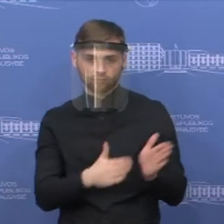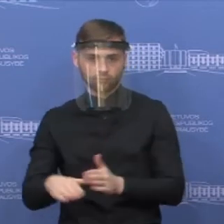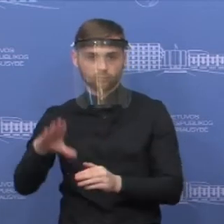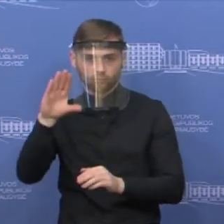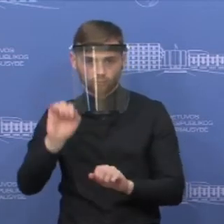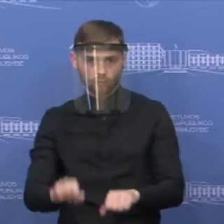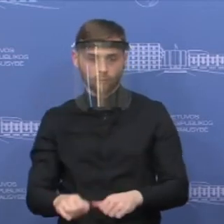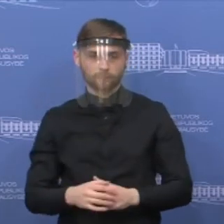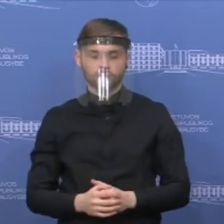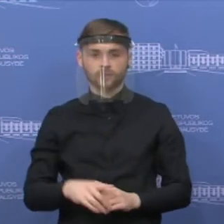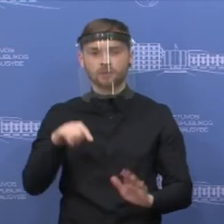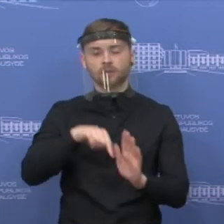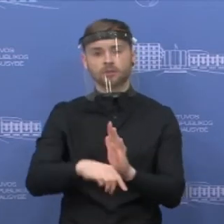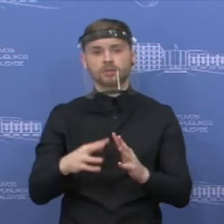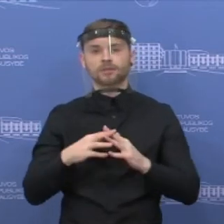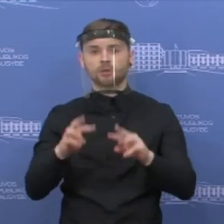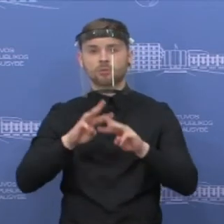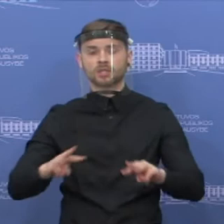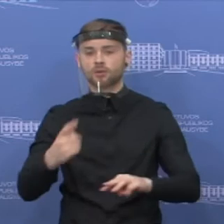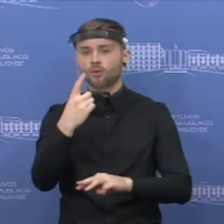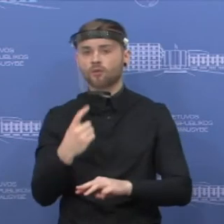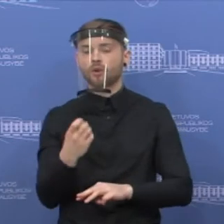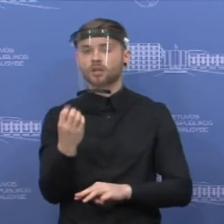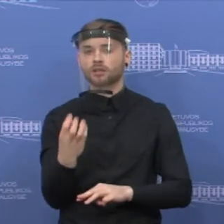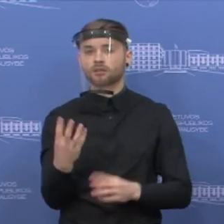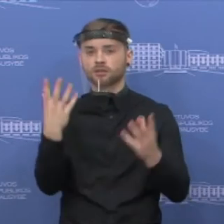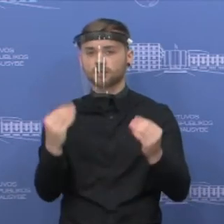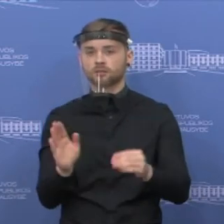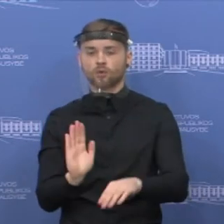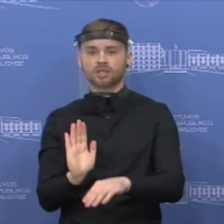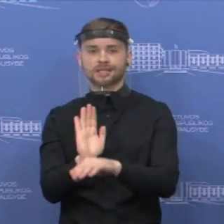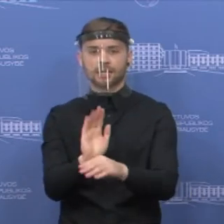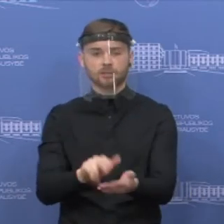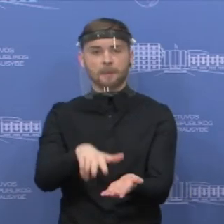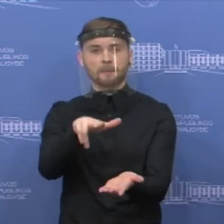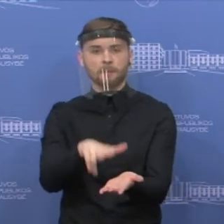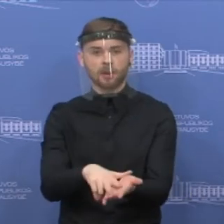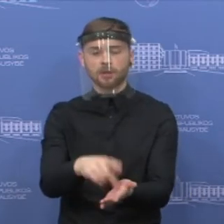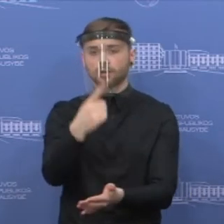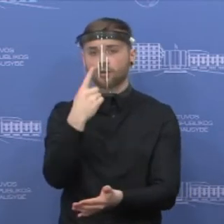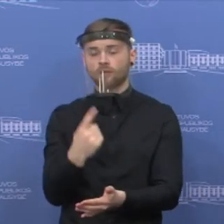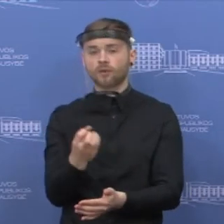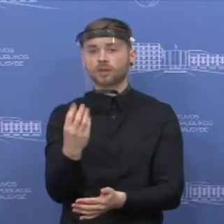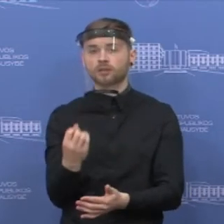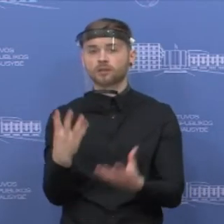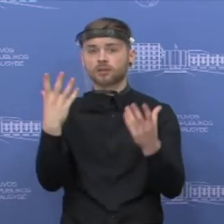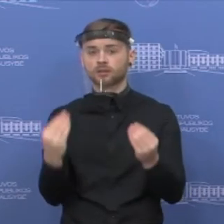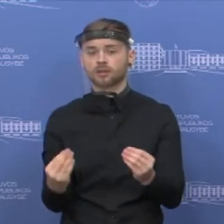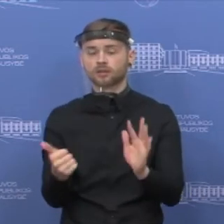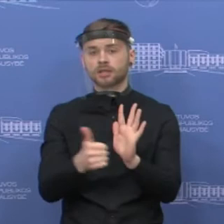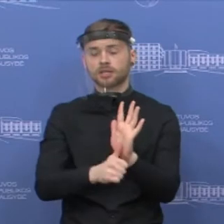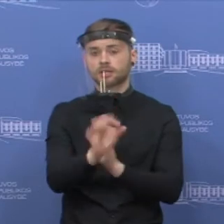Vėdaus reikalų ministrės kovo 14 dienos įsakymų. Nuo kovo dienos 18